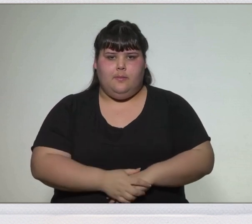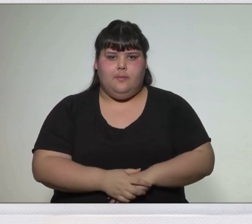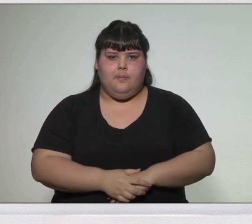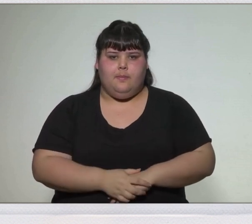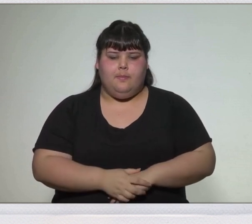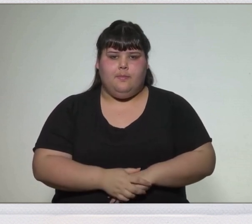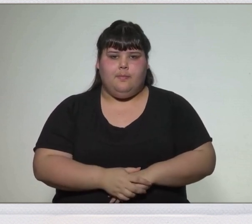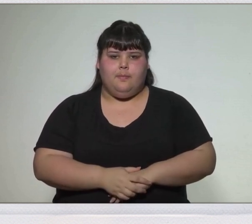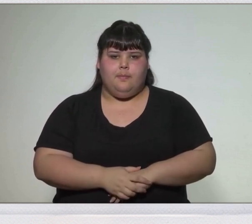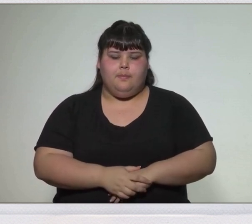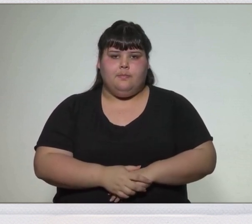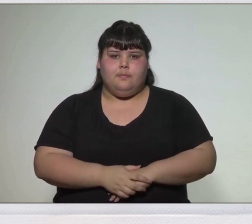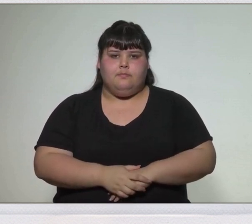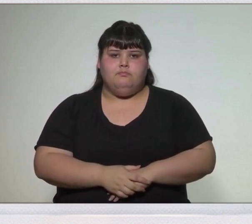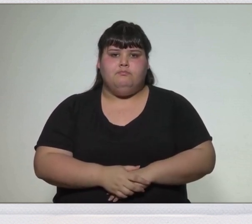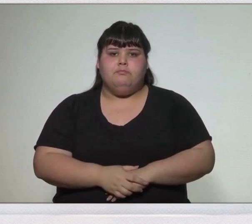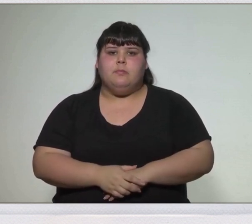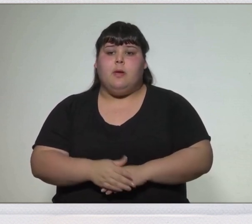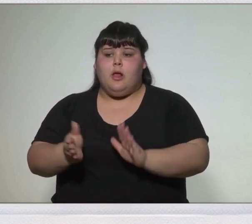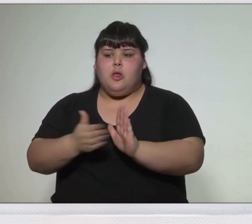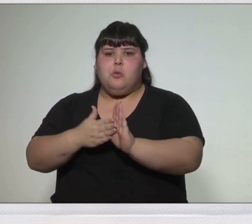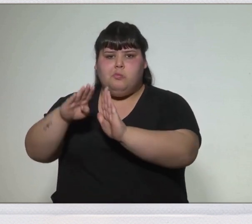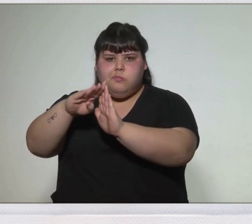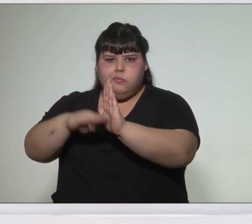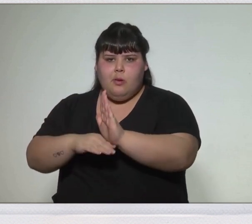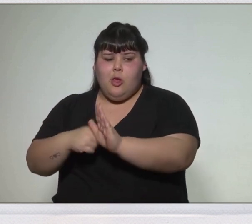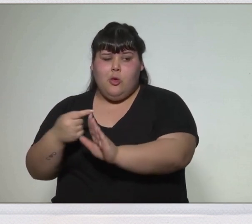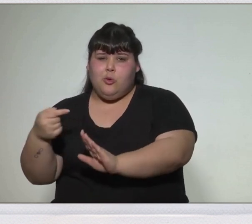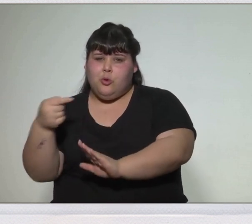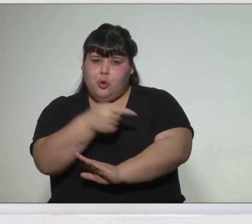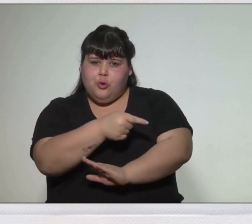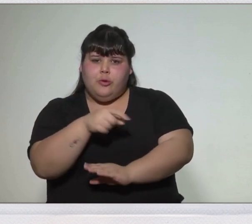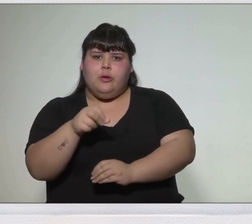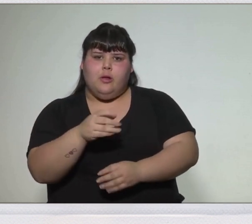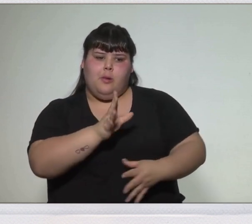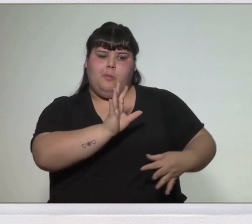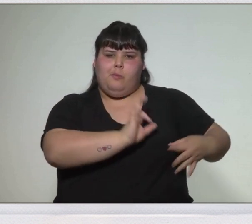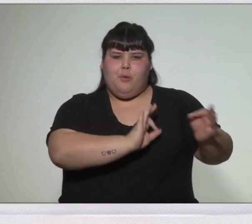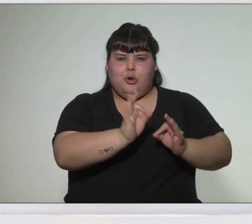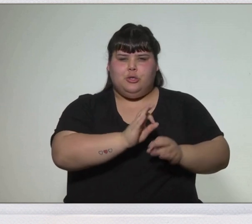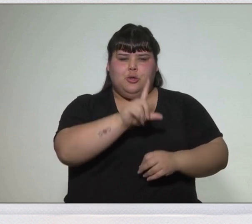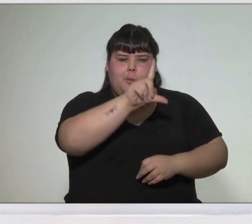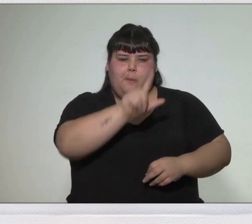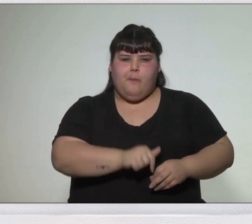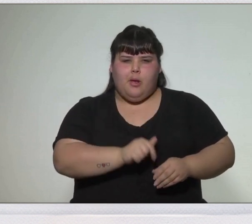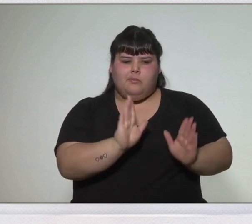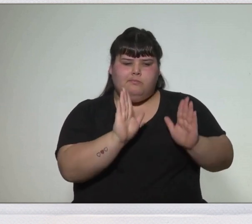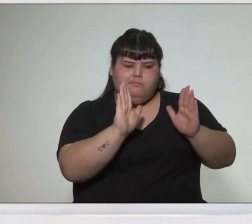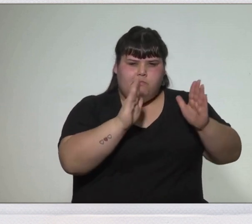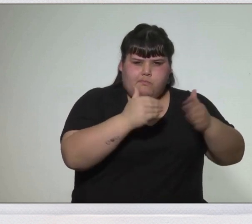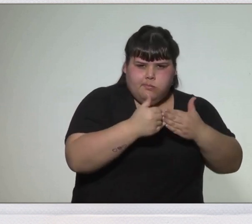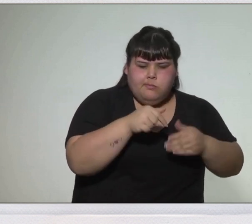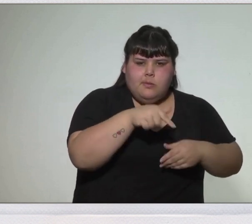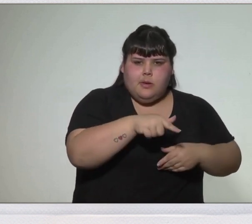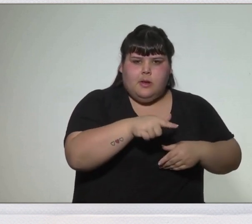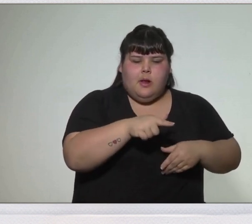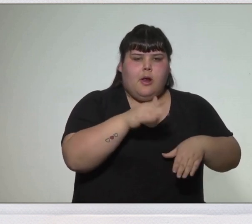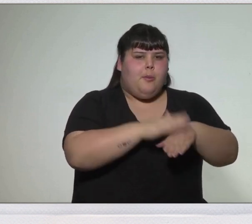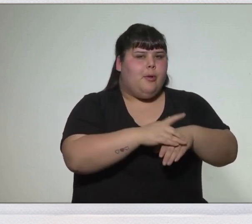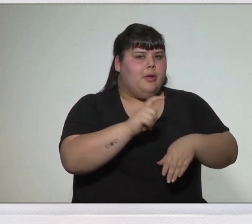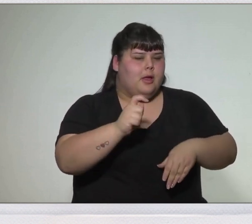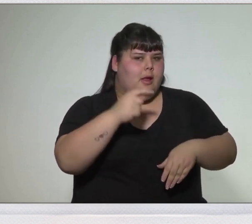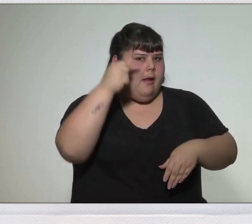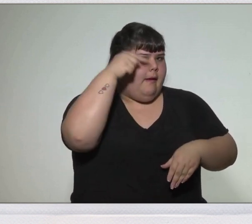El documento, opuesto al proyecto de Nación Unitaria, liderado por Alvear,